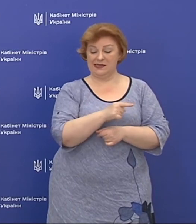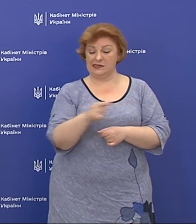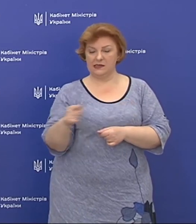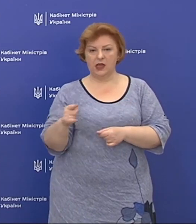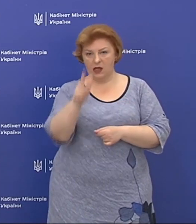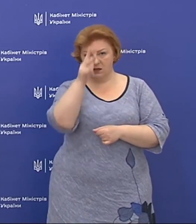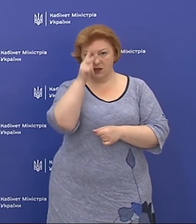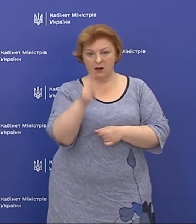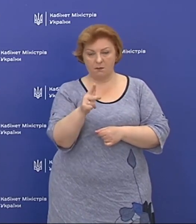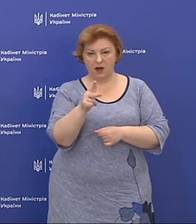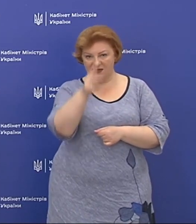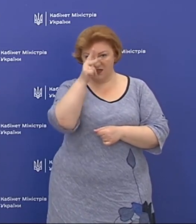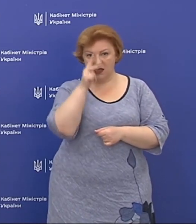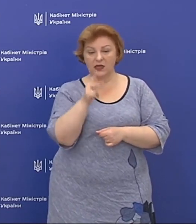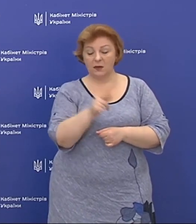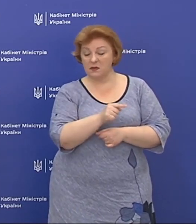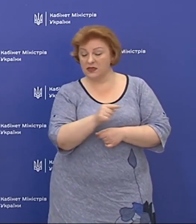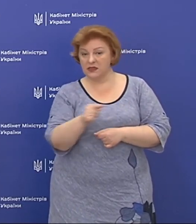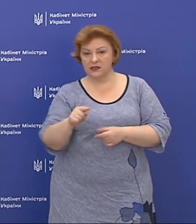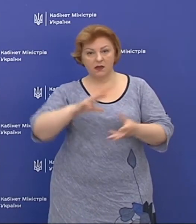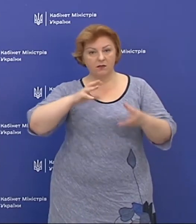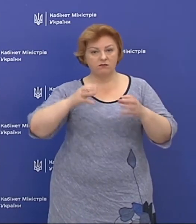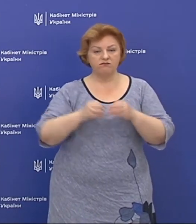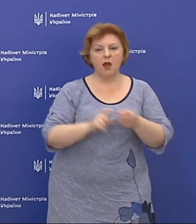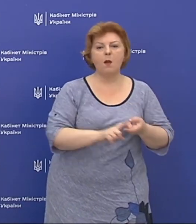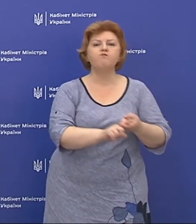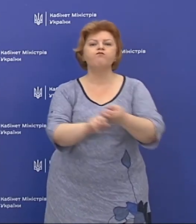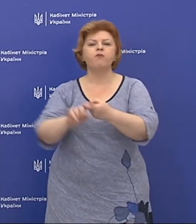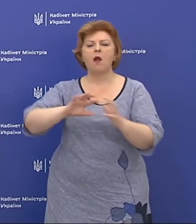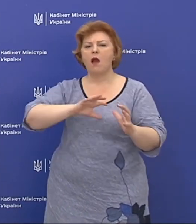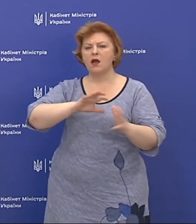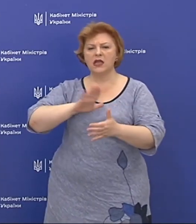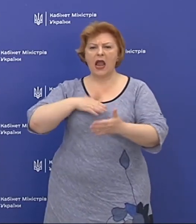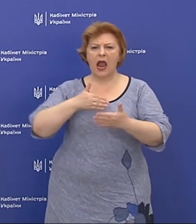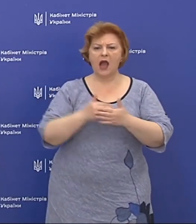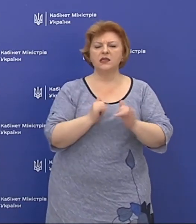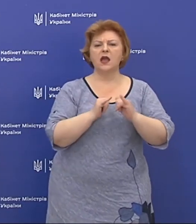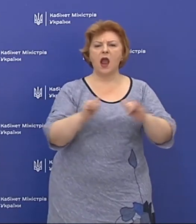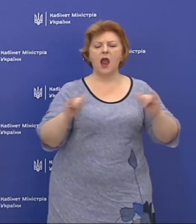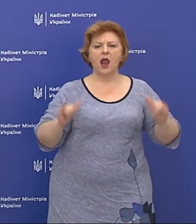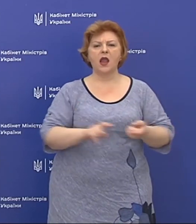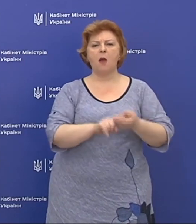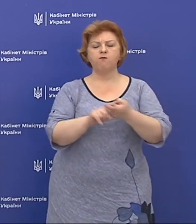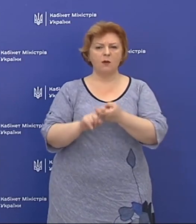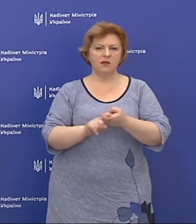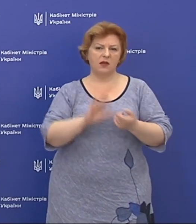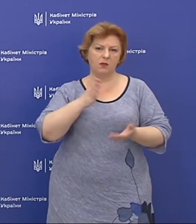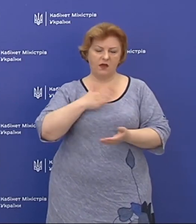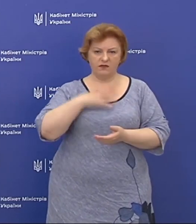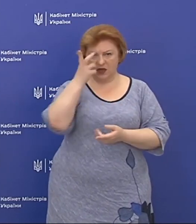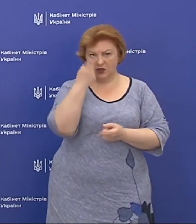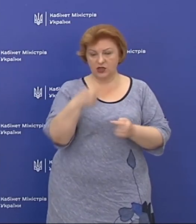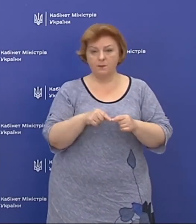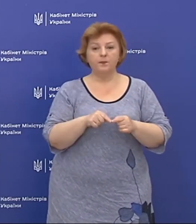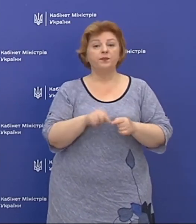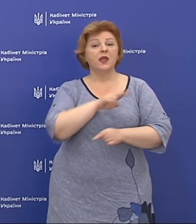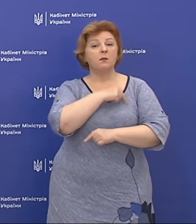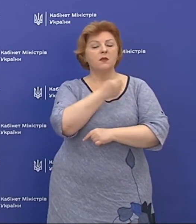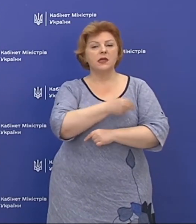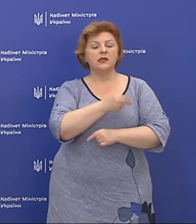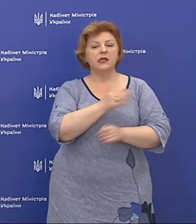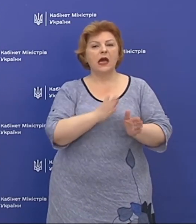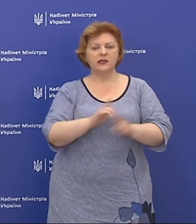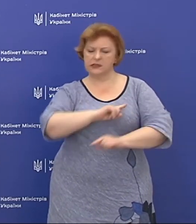місяці пандемії, такої активної епідемії в нашій країні. Медична система